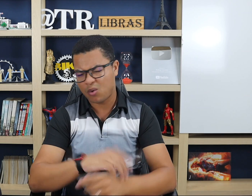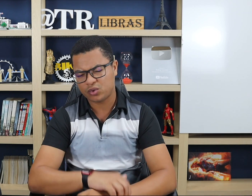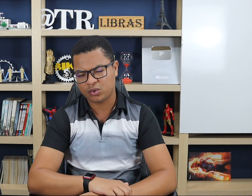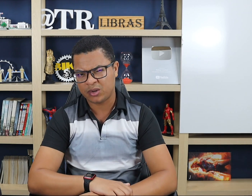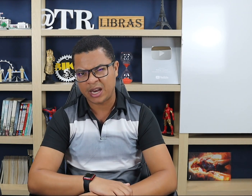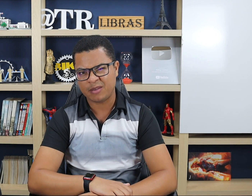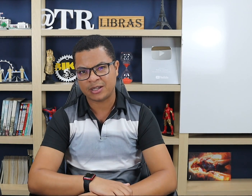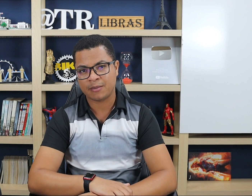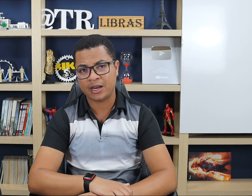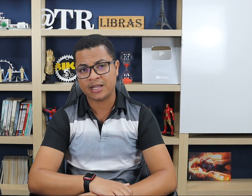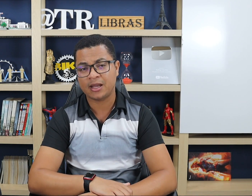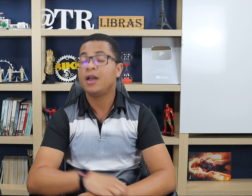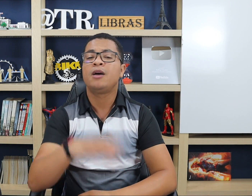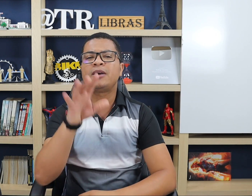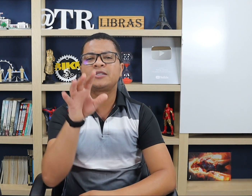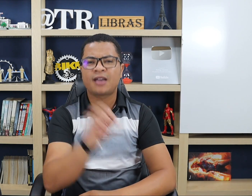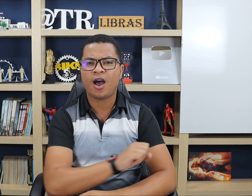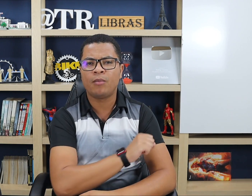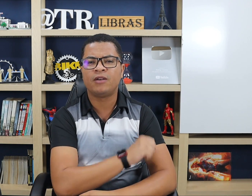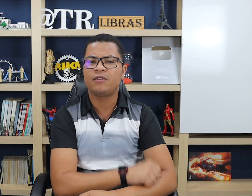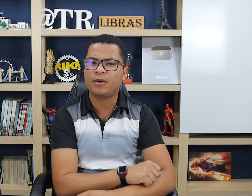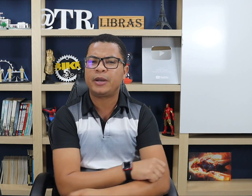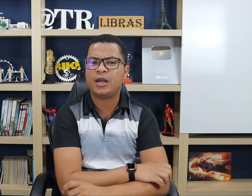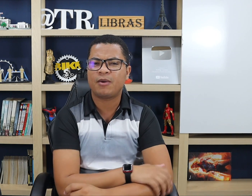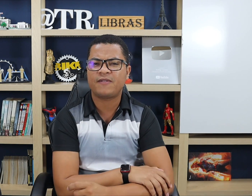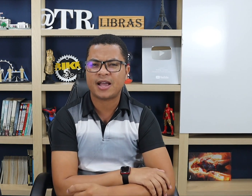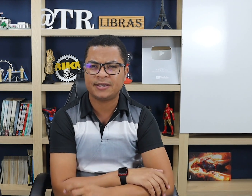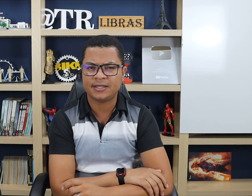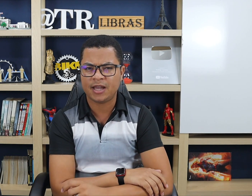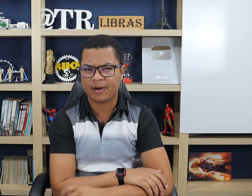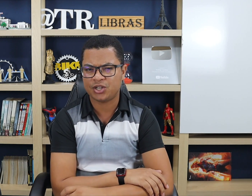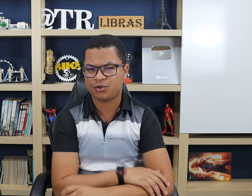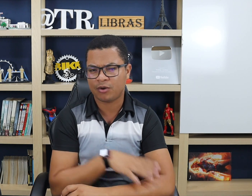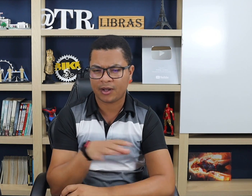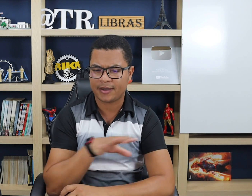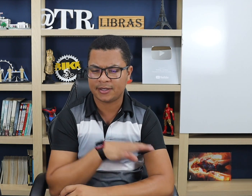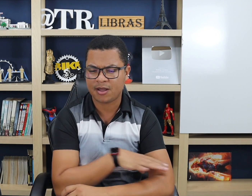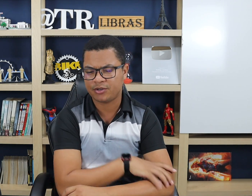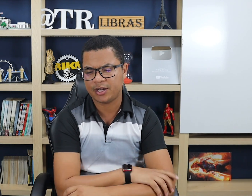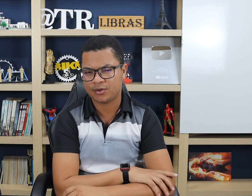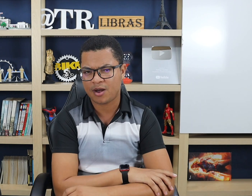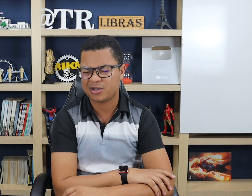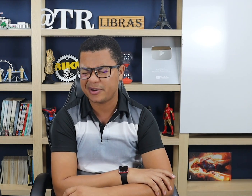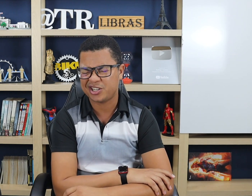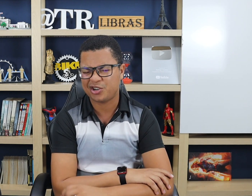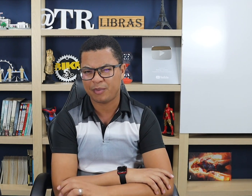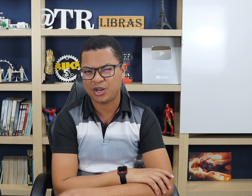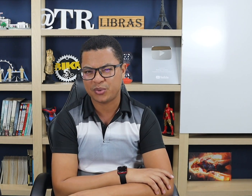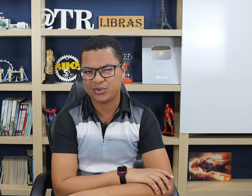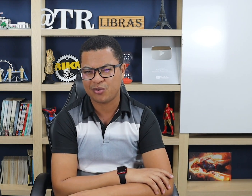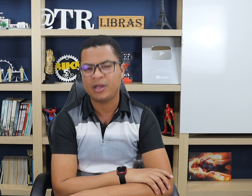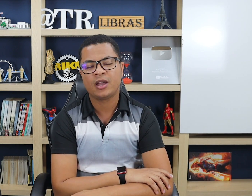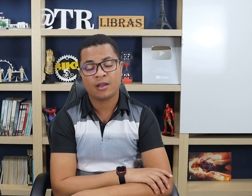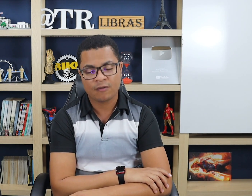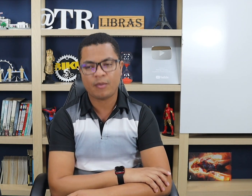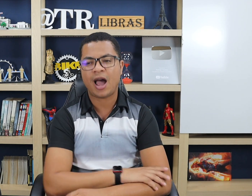com o surdo na Libras, beleza? Mas calma, vamos aprender uma frasezinha pra gente colocar esse sinal direcional só pra gente não perder o costume? Vamos lá,